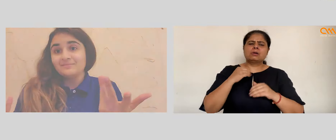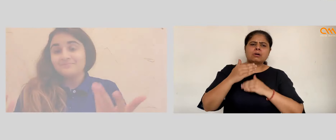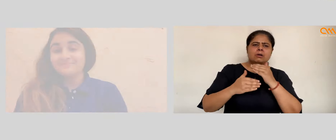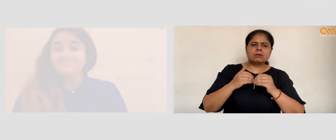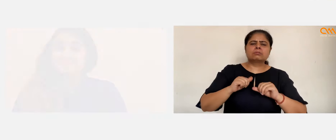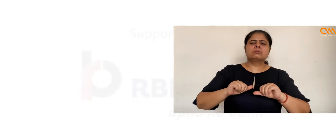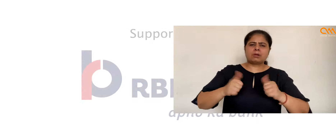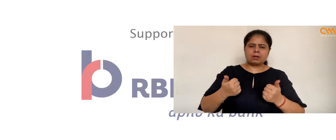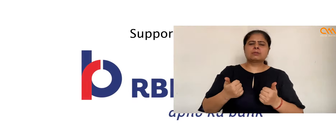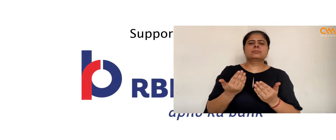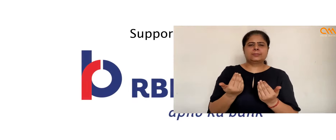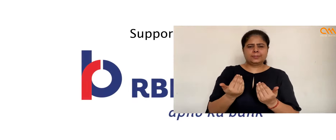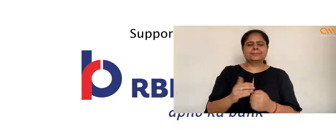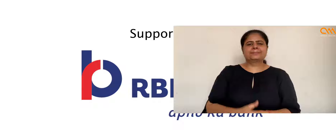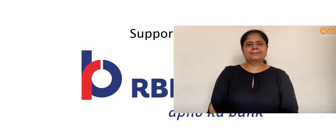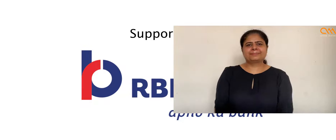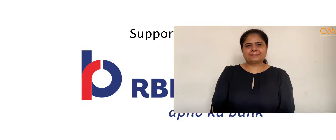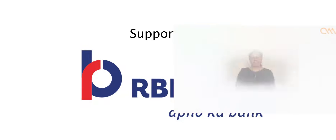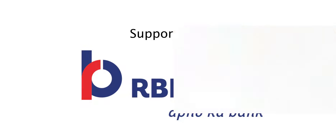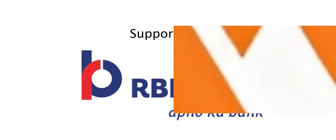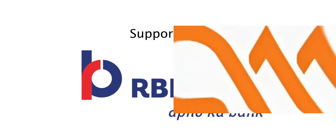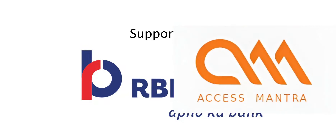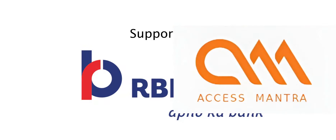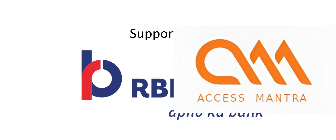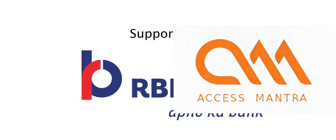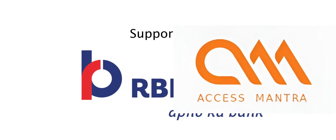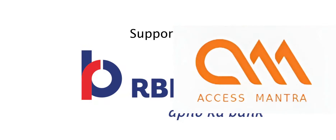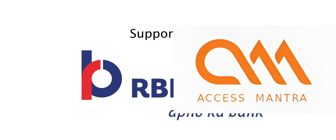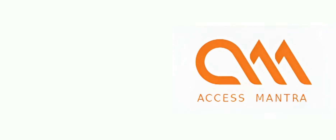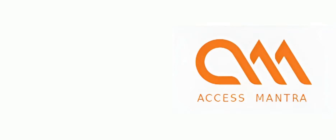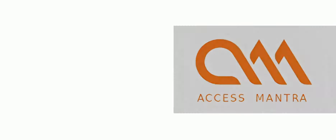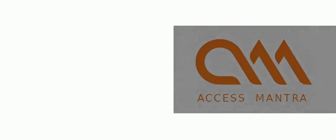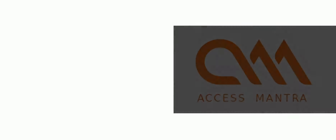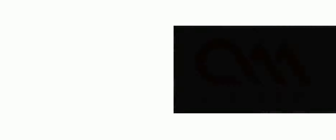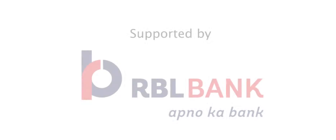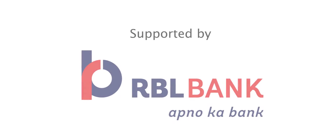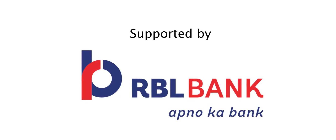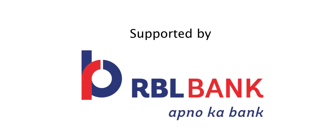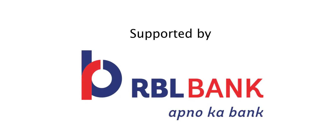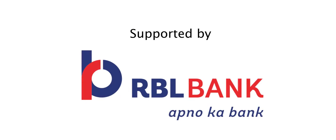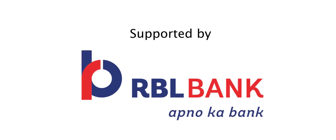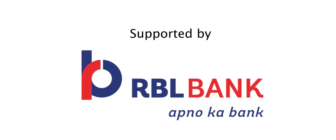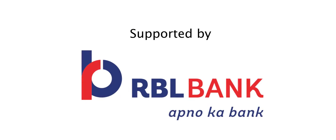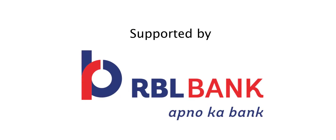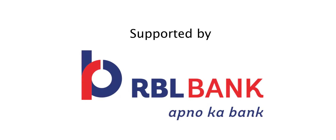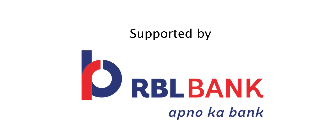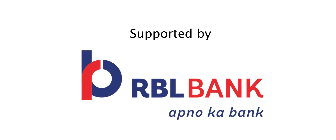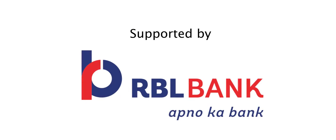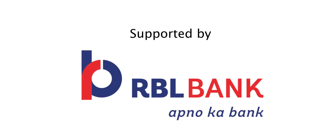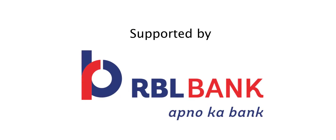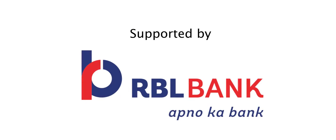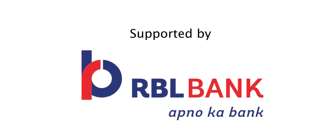कर सकते हैं। आप भी मेरी जुरुआत कर सकते हैं।